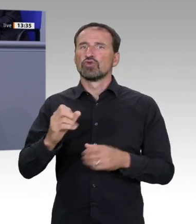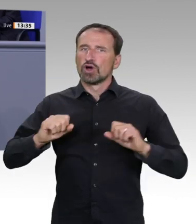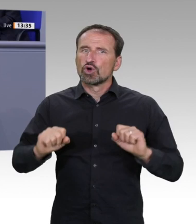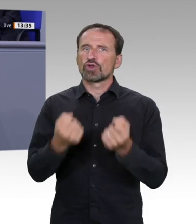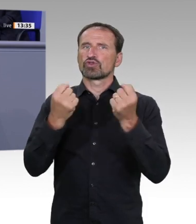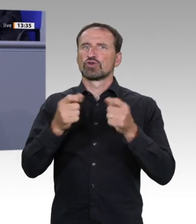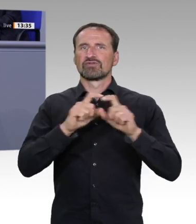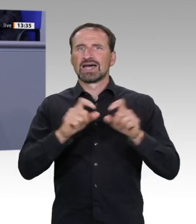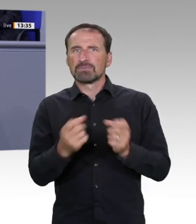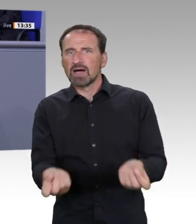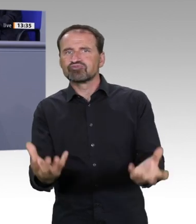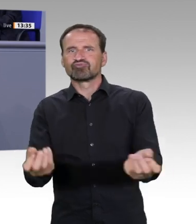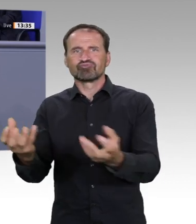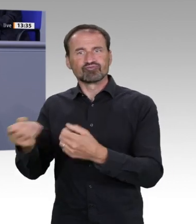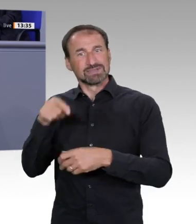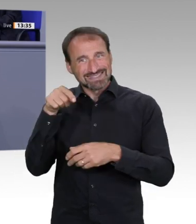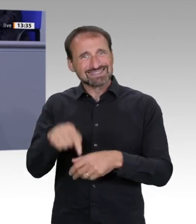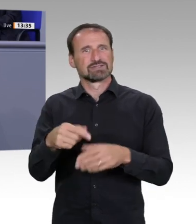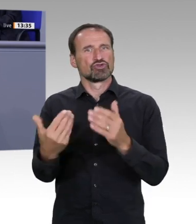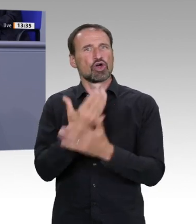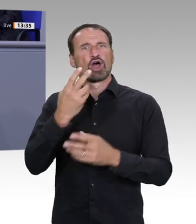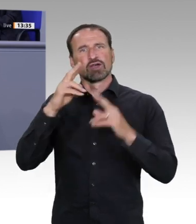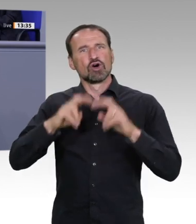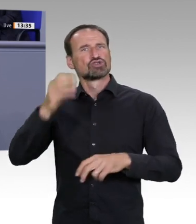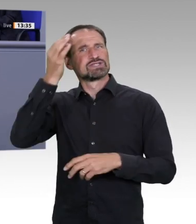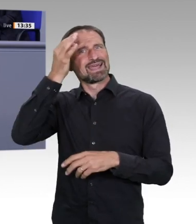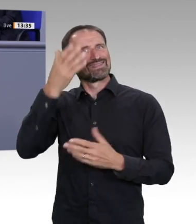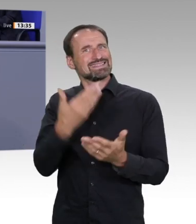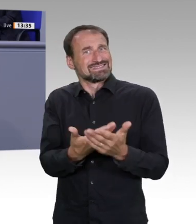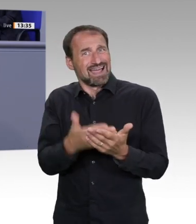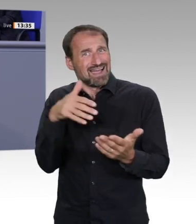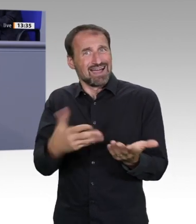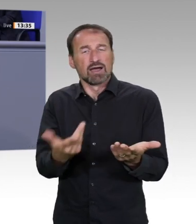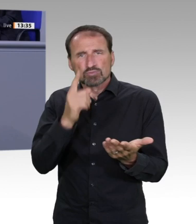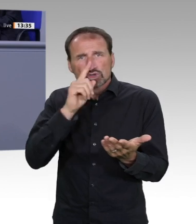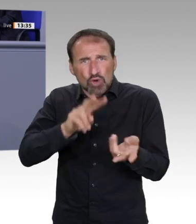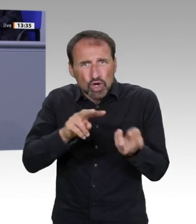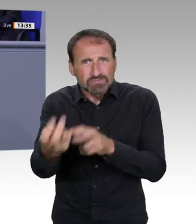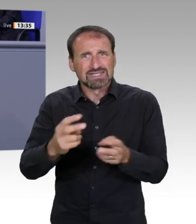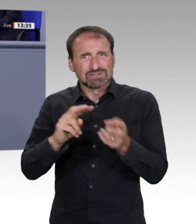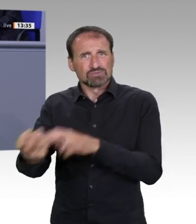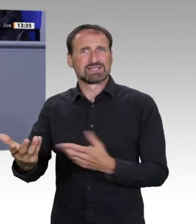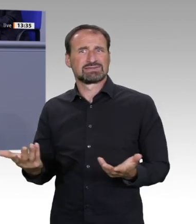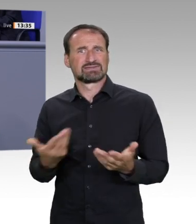Und aus diesem Grund haben wir bereits das Corona-Konjunkturpaket um ein